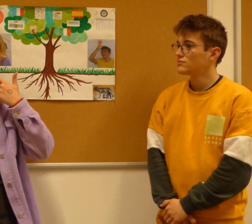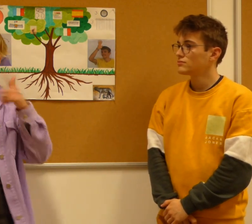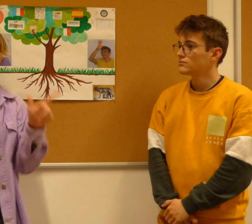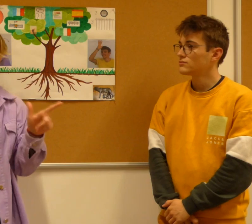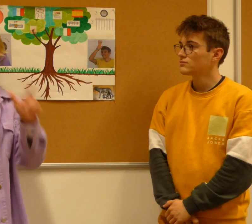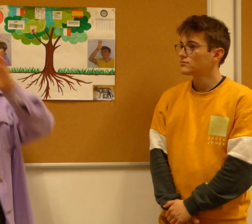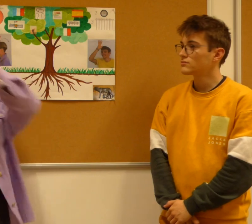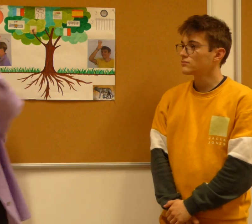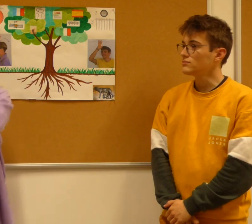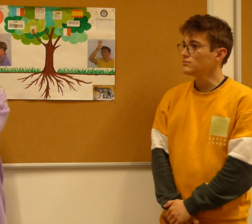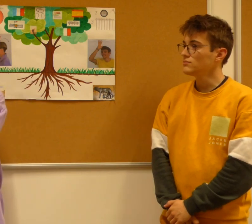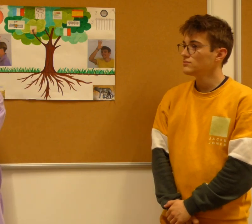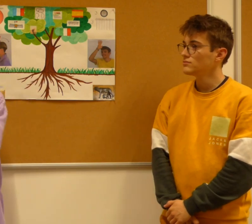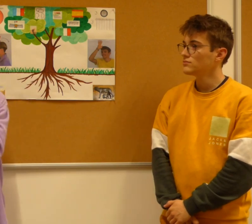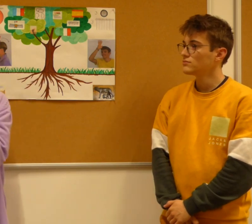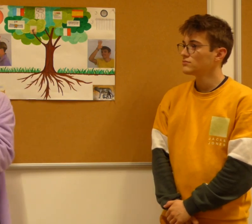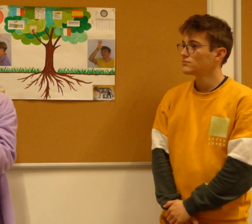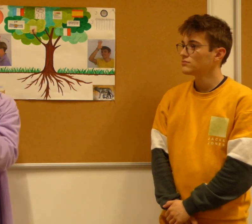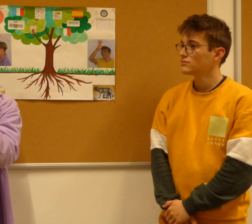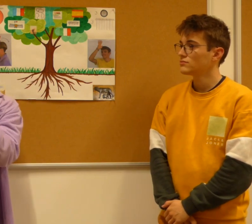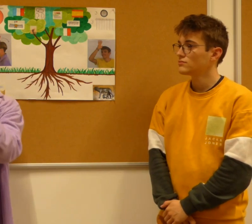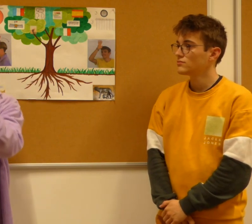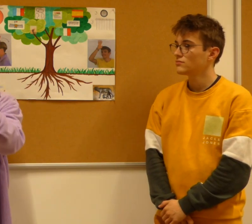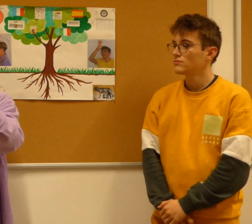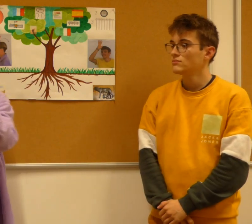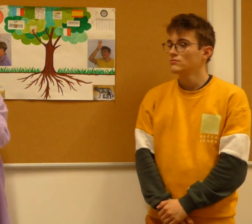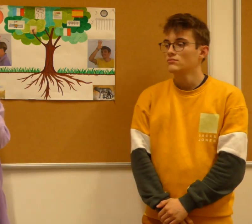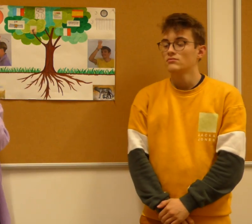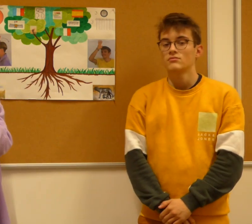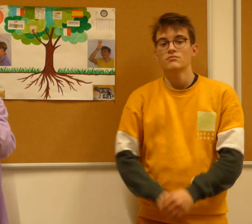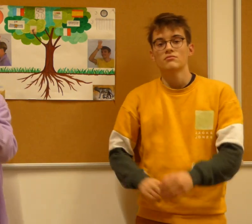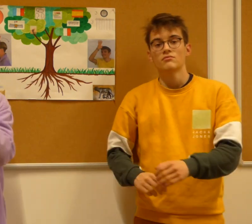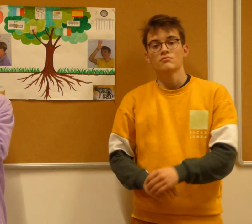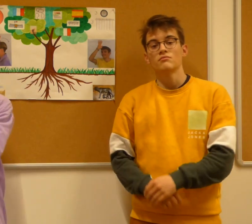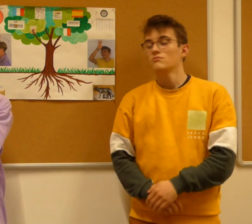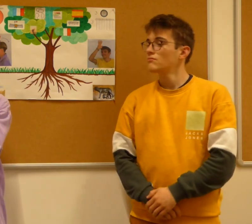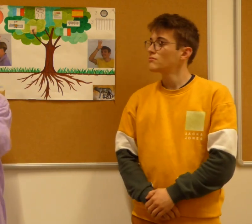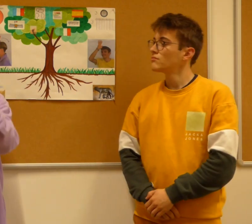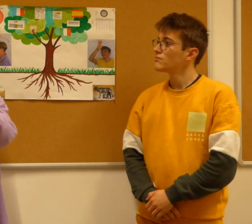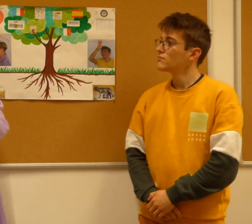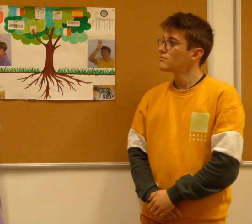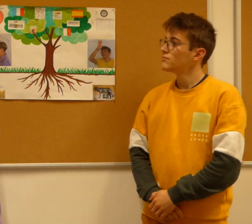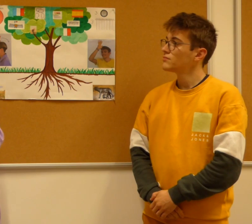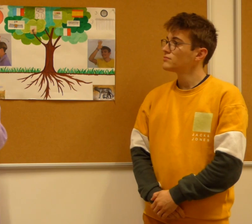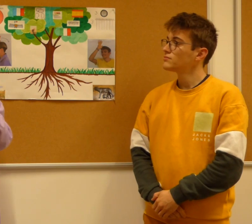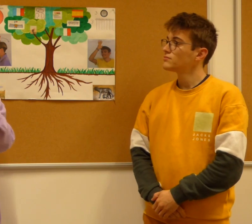Cette option offre une meilleure compréhension et une meilleure orthographe des langues latines.